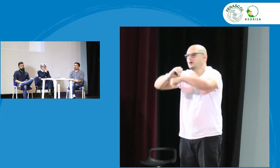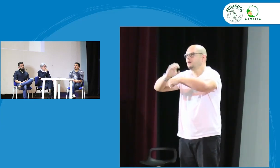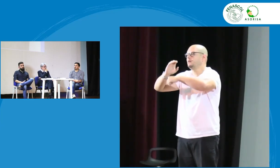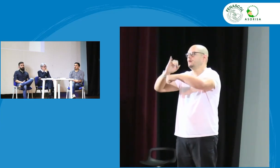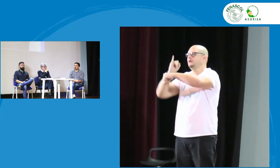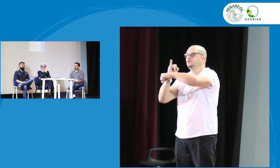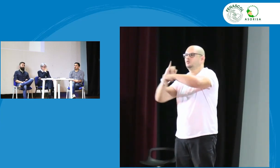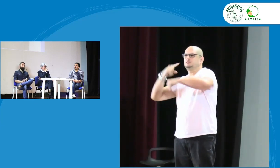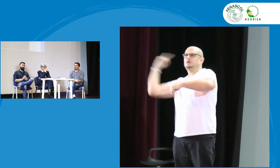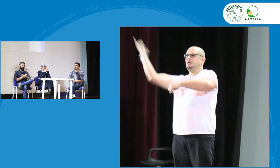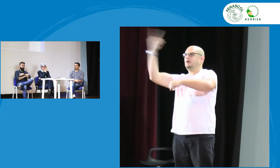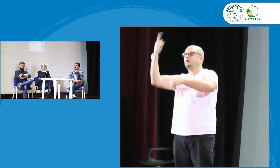cómo podemos pensarnos